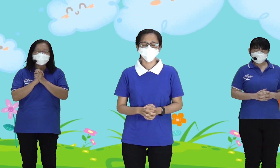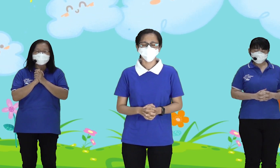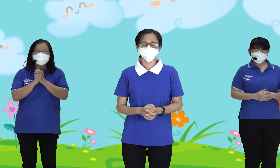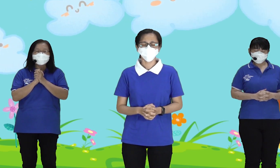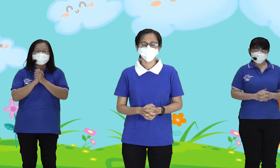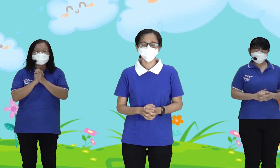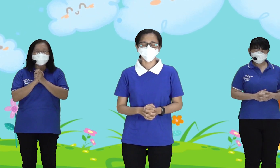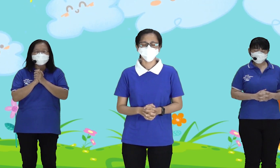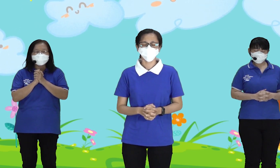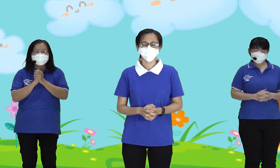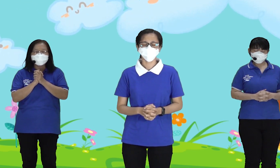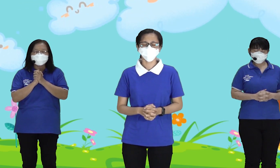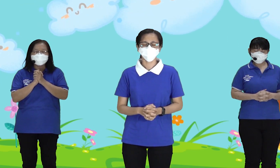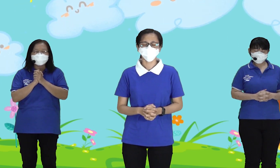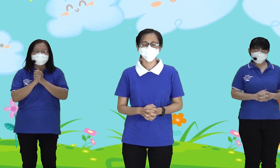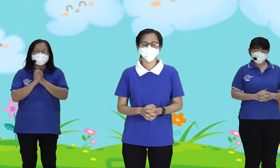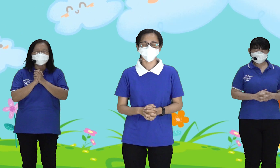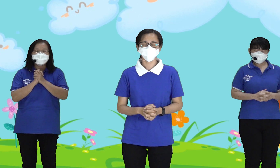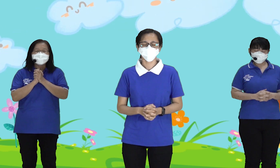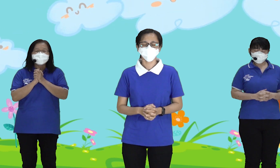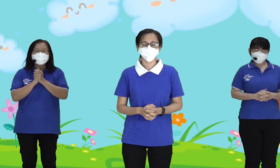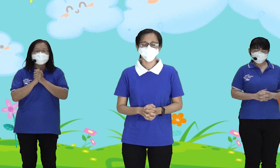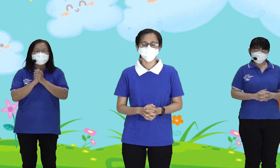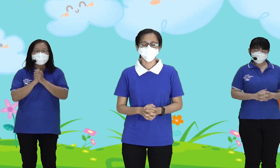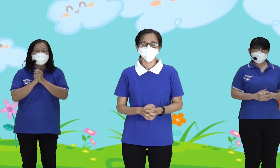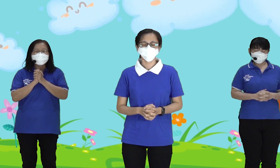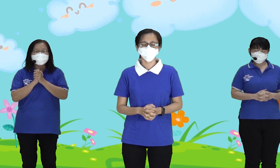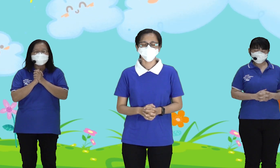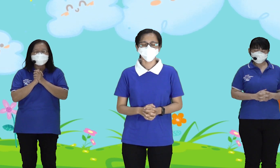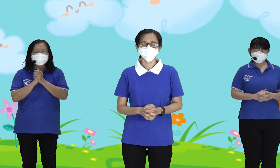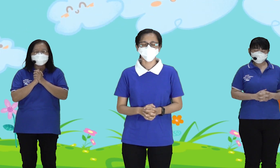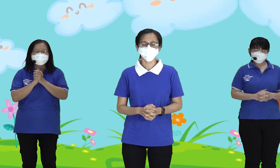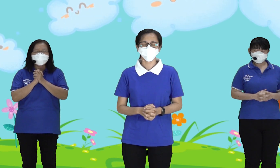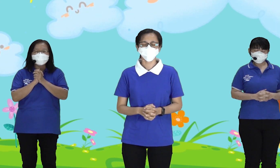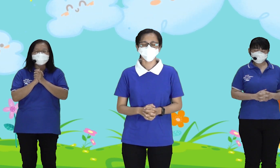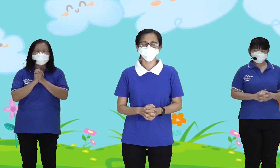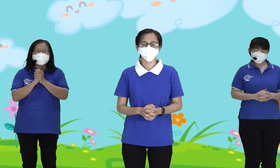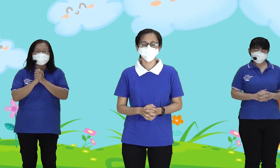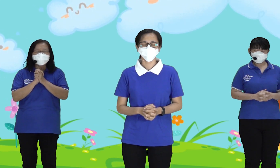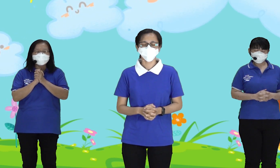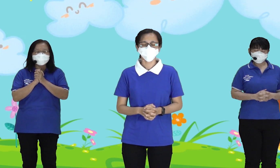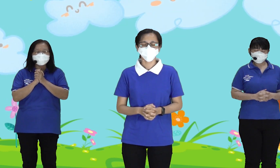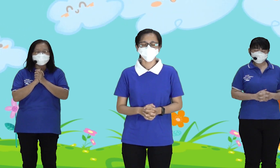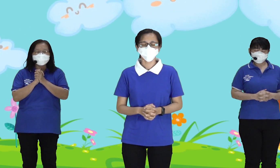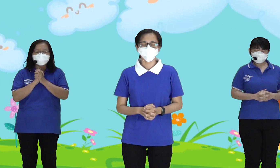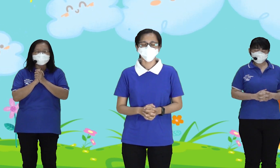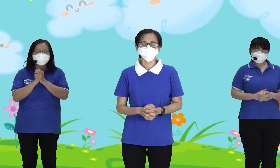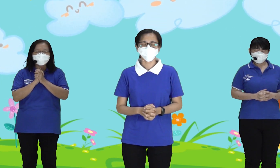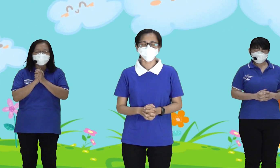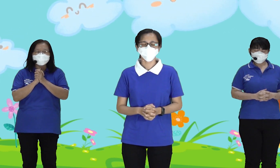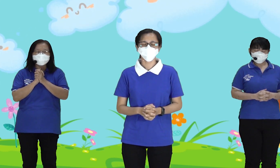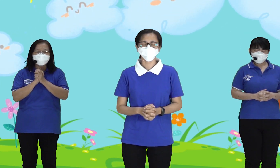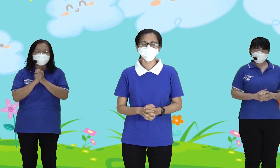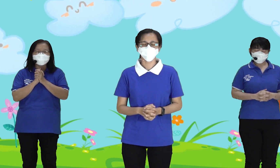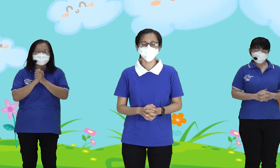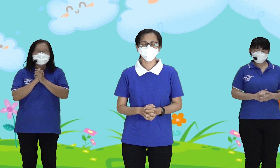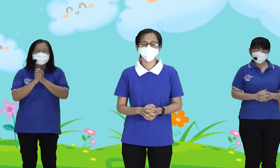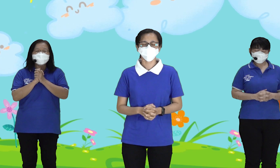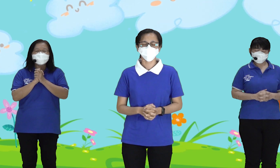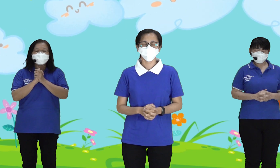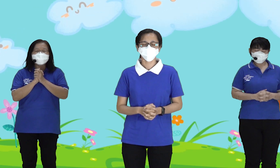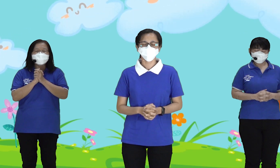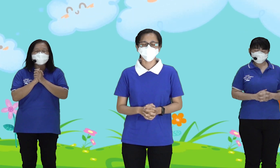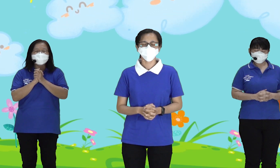Tuhan Kami akan kembali beribadah kepada-Mu Tuhan siapkan hati kami Tuhan ampuni segala dosa-dosa yang telah kami lakukan